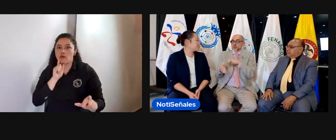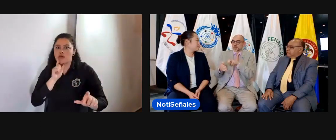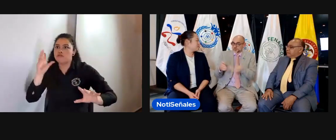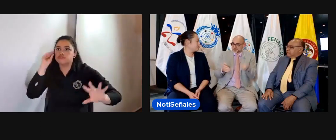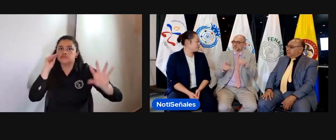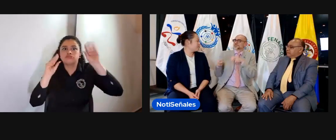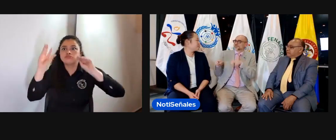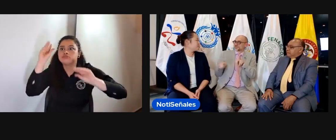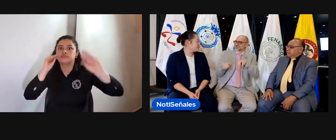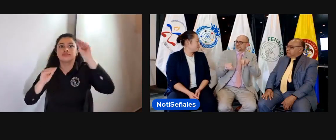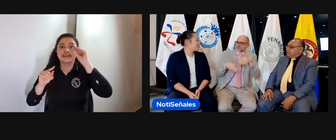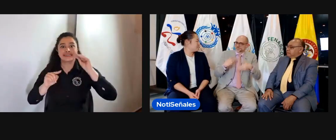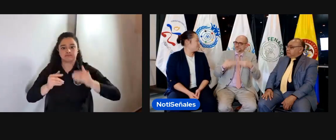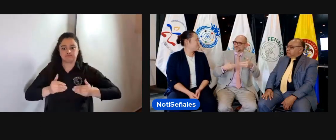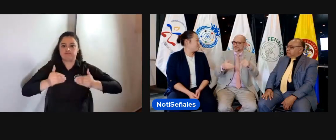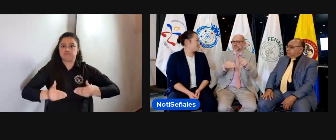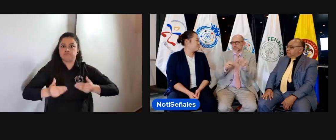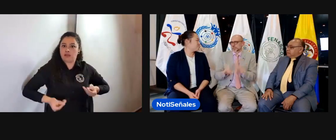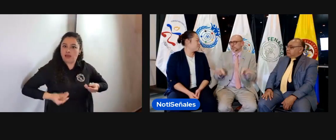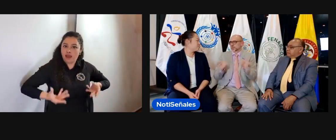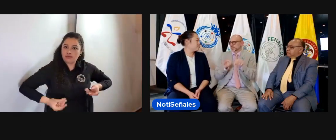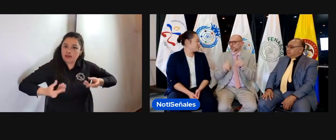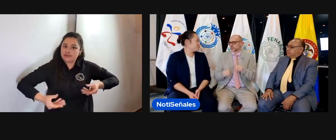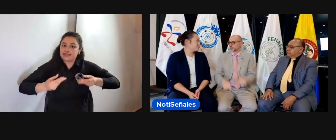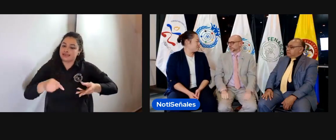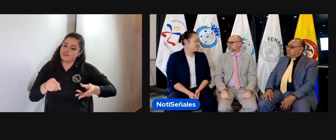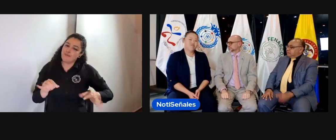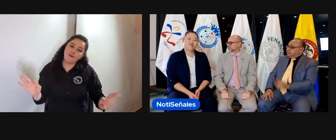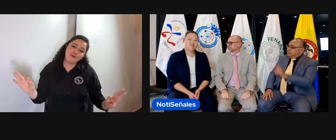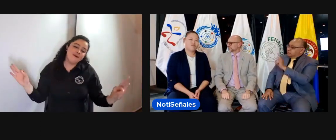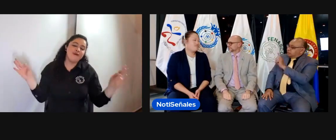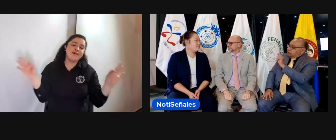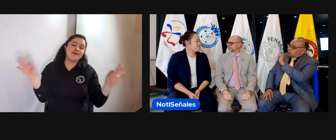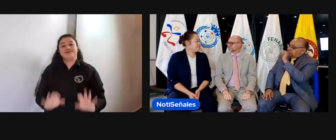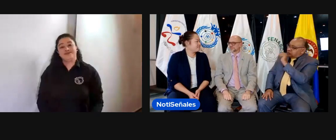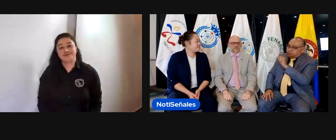oportunidades para que puedan estar allí en el movimiento, que puedan ir surgiendo.